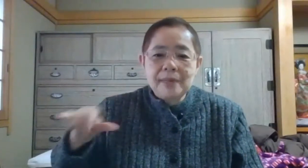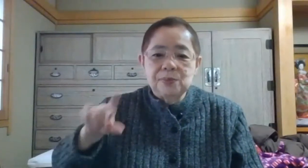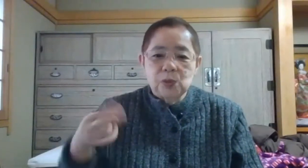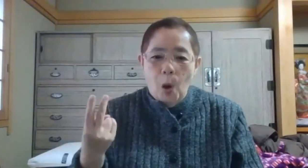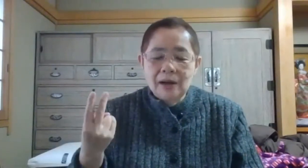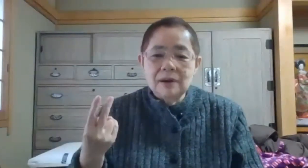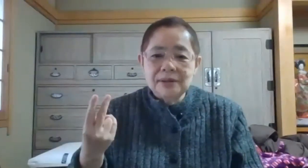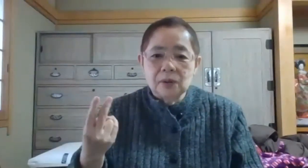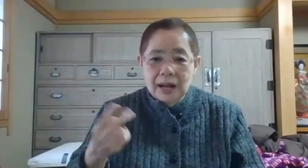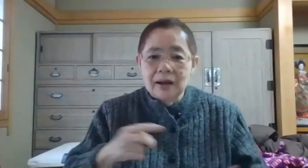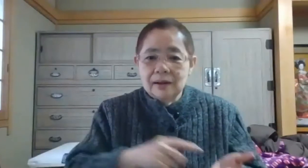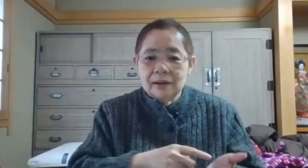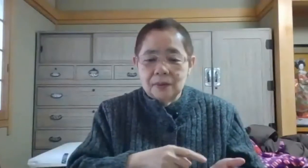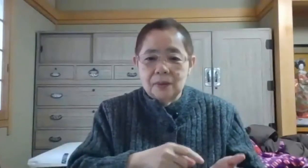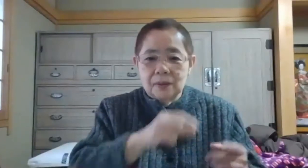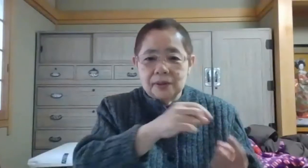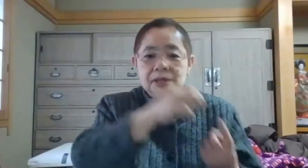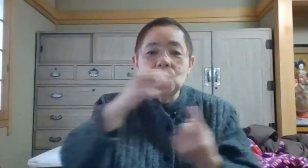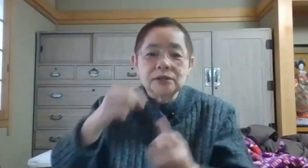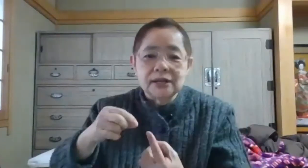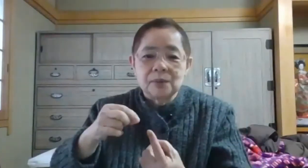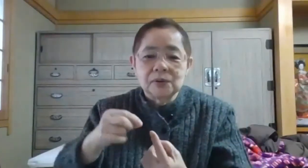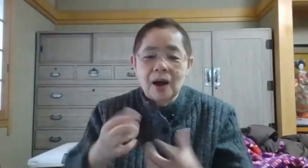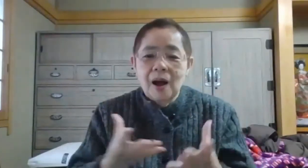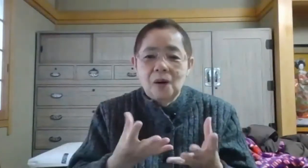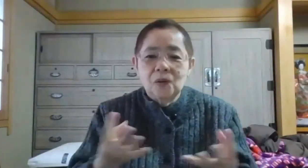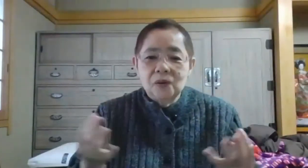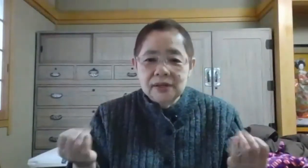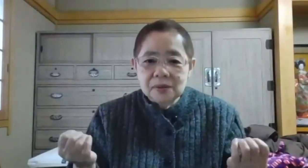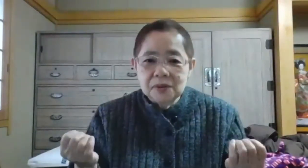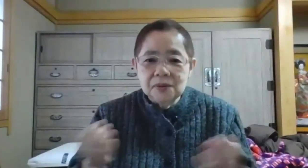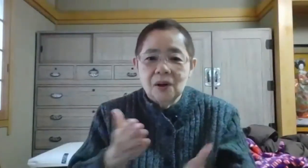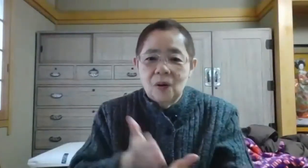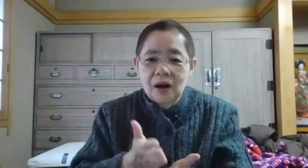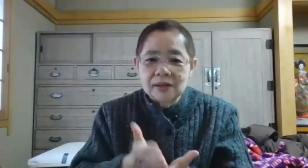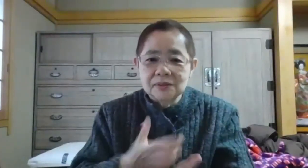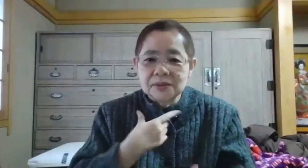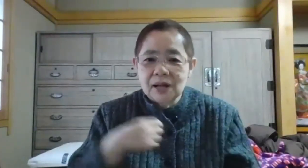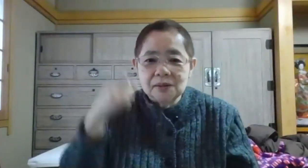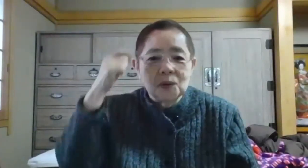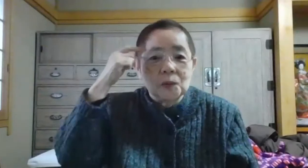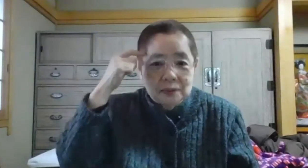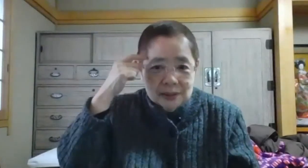ットアルファベットからこう引用してきたものが多いというお話をしたいと思います